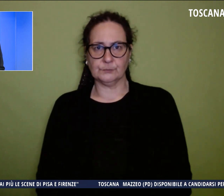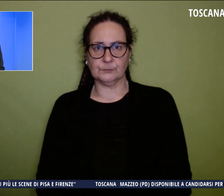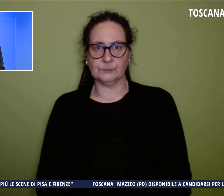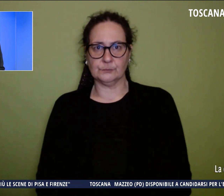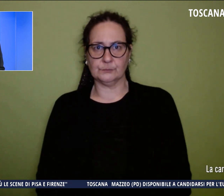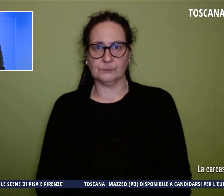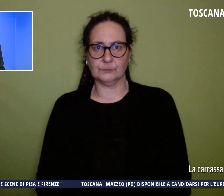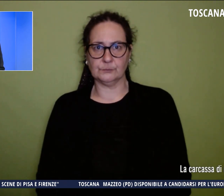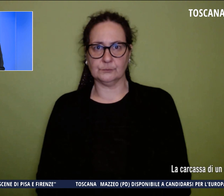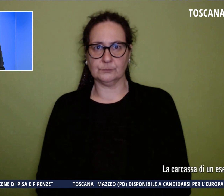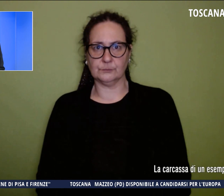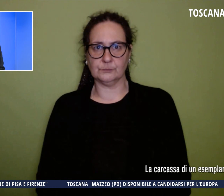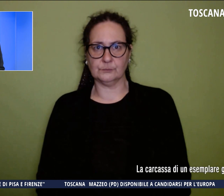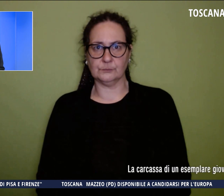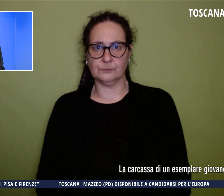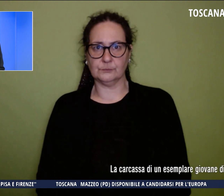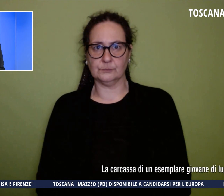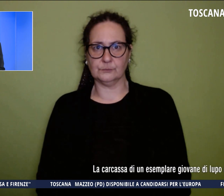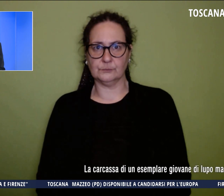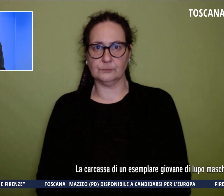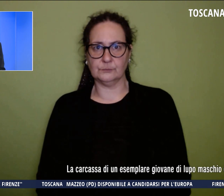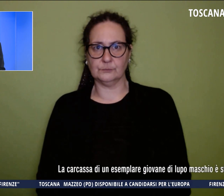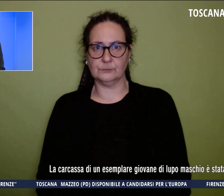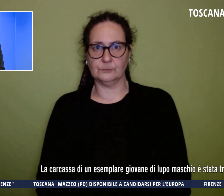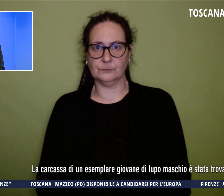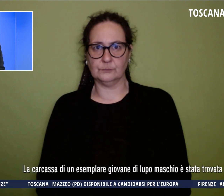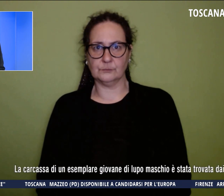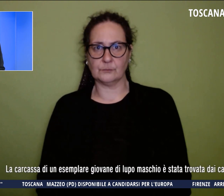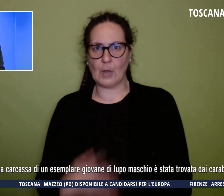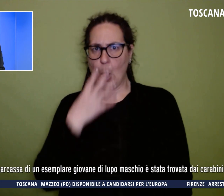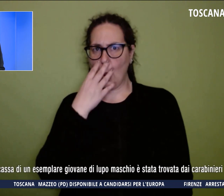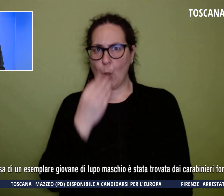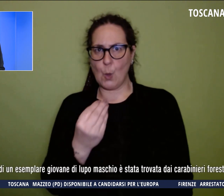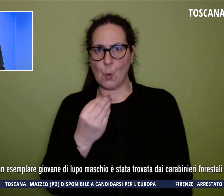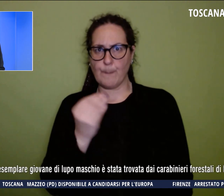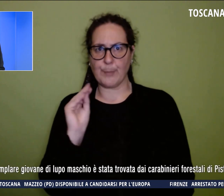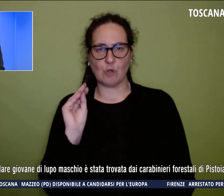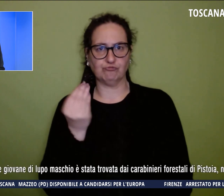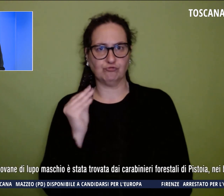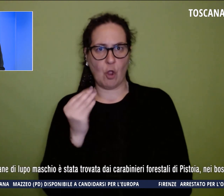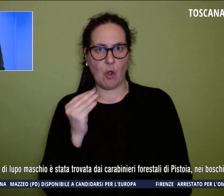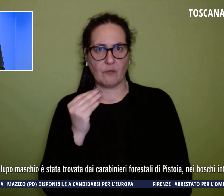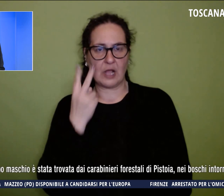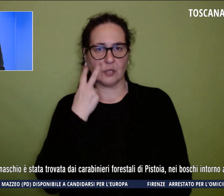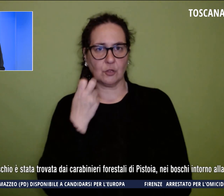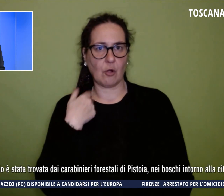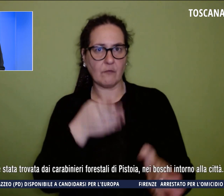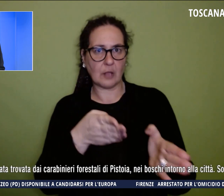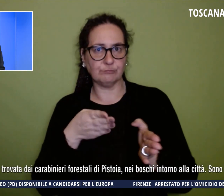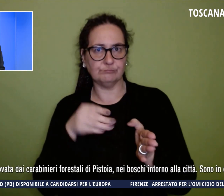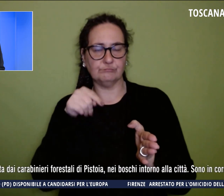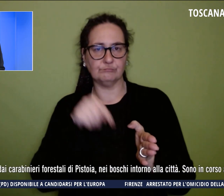L'arca carcassa di un esemplare di giovane lupo maschio è stata trovata dai carabinieri forestali di Pistoia